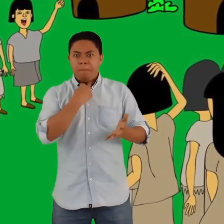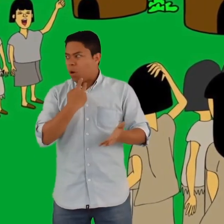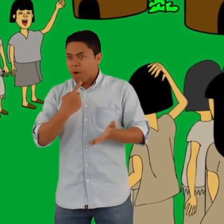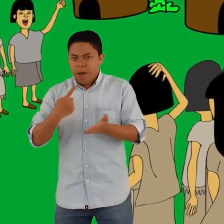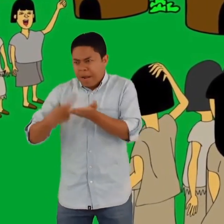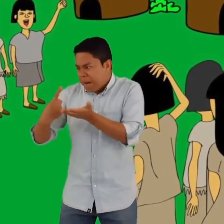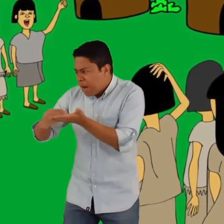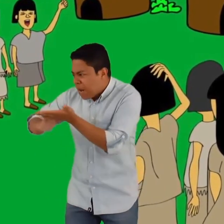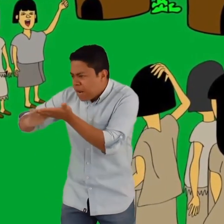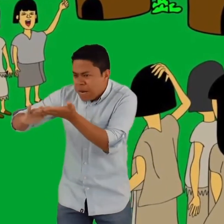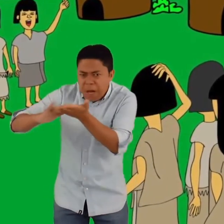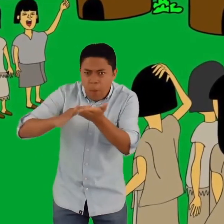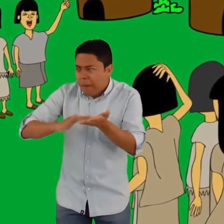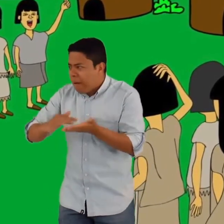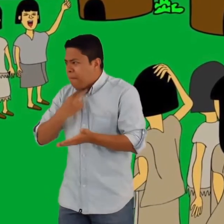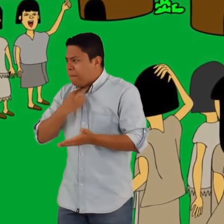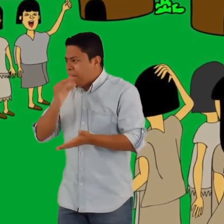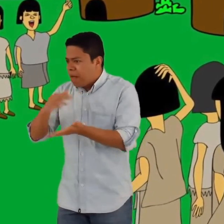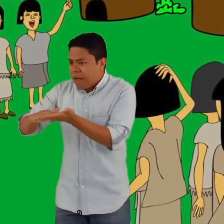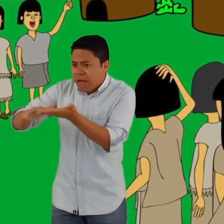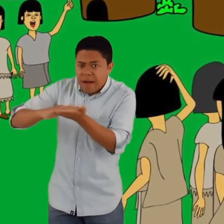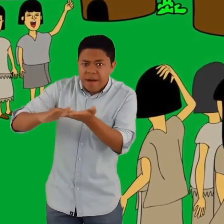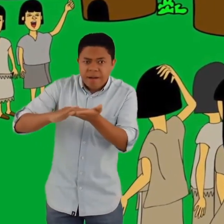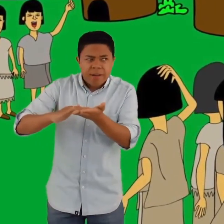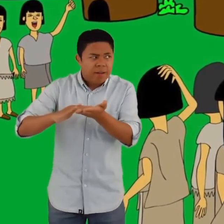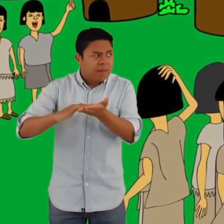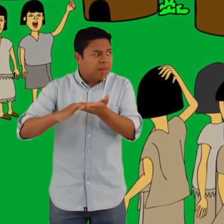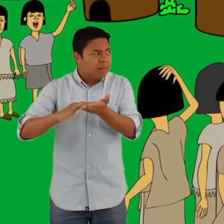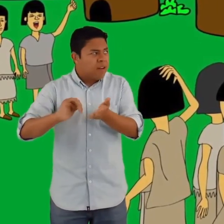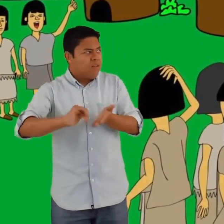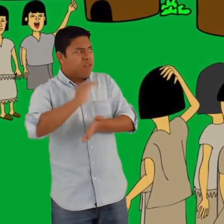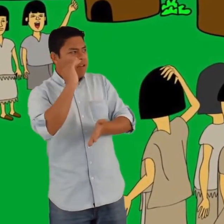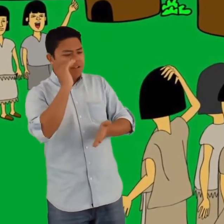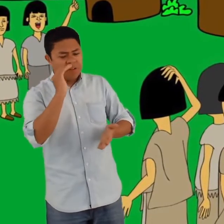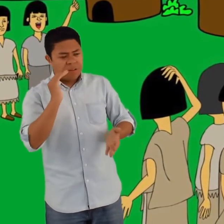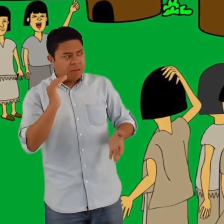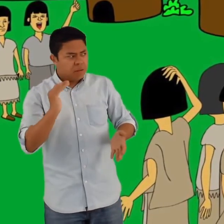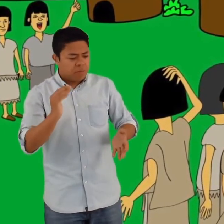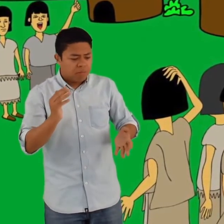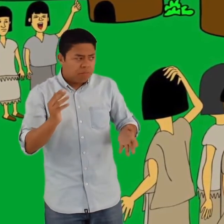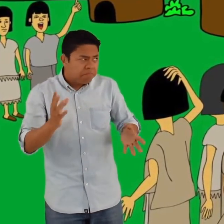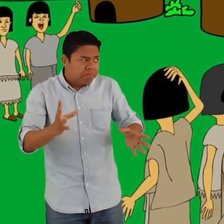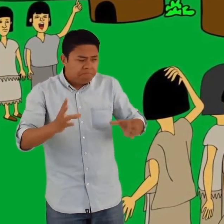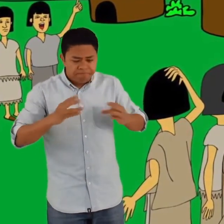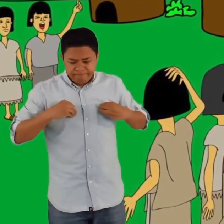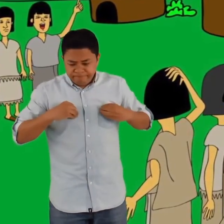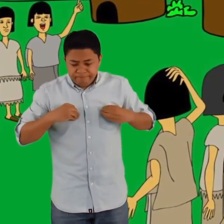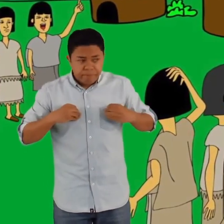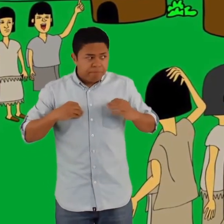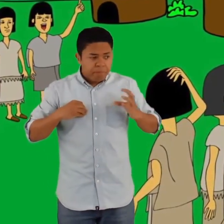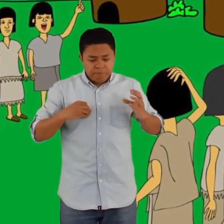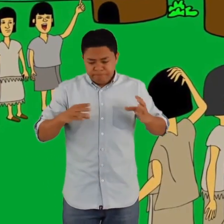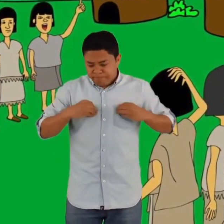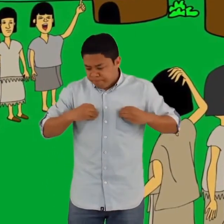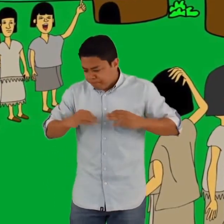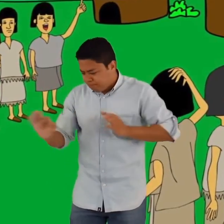Se miraron sorprendidos entre sí. Rápidamente conversaron sobre qué hacer, pero tuvieron que aceptar el ser expulsados.